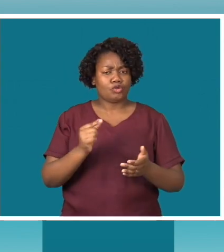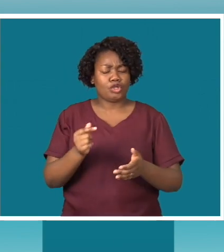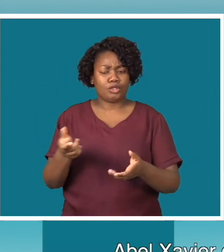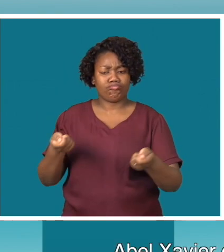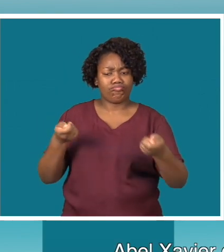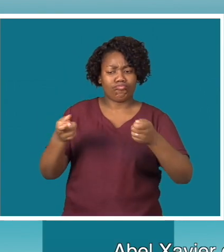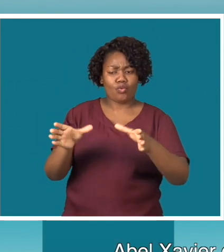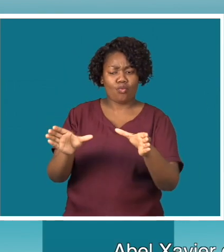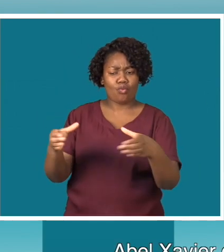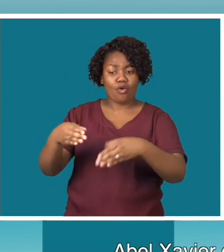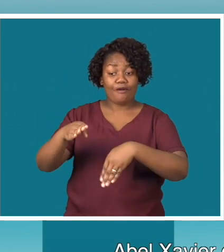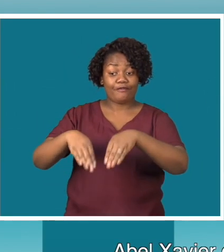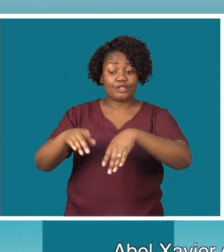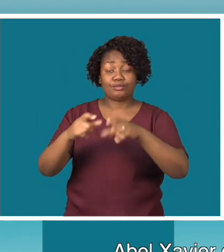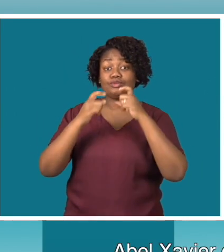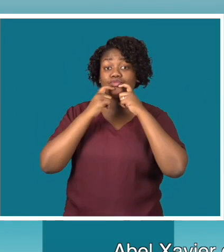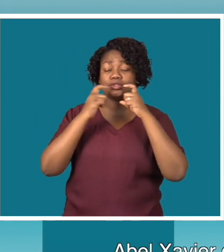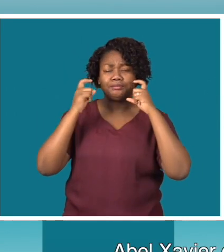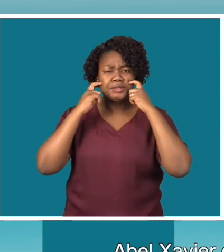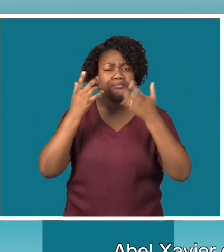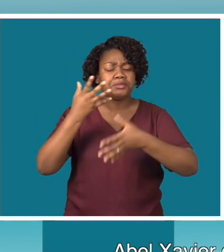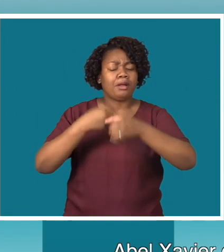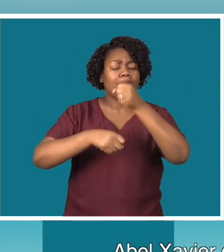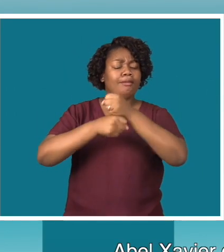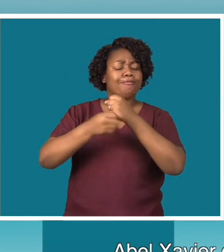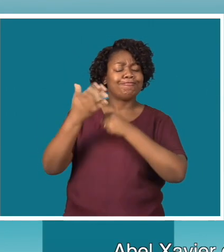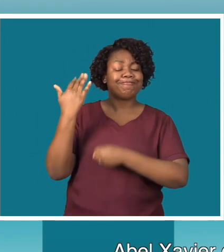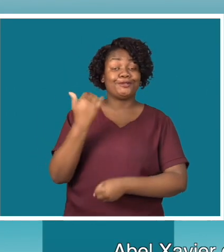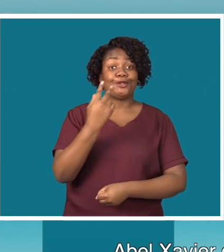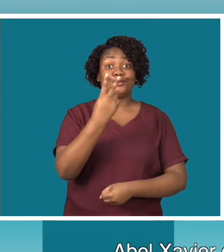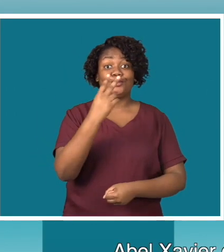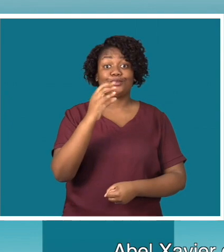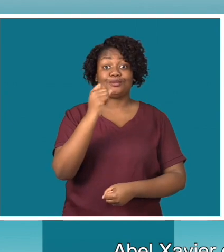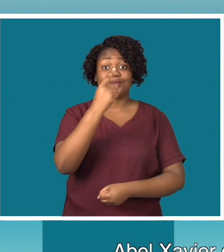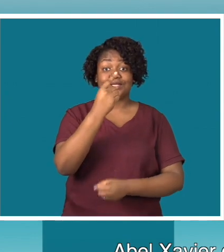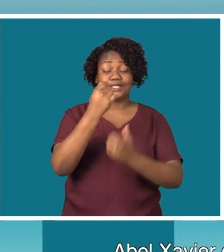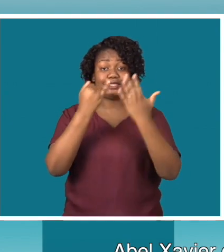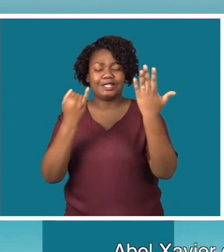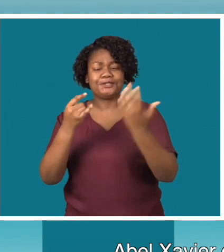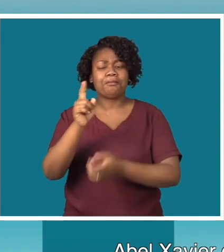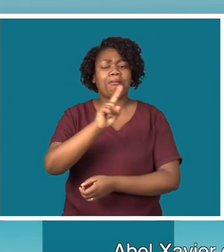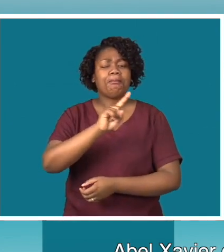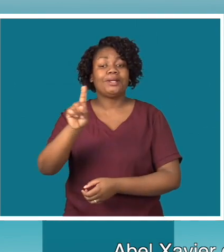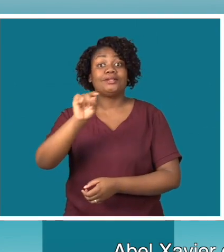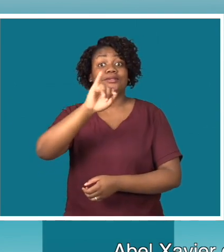Abel Xavier é selecionador nacional de Moçambique desde janeiro de 2016.